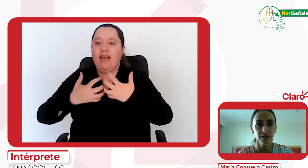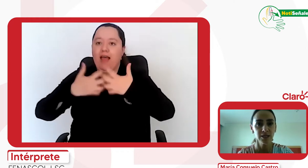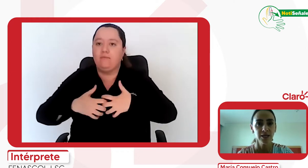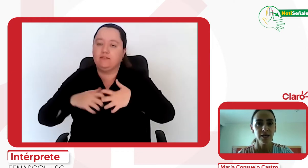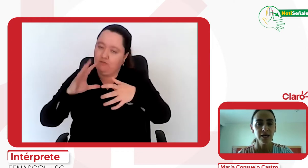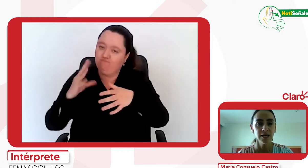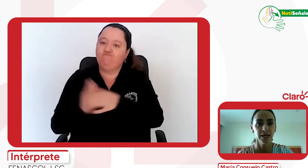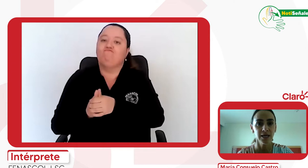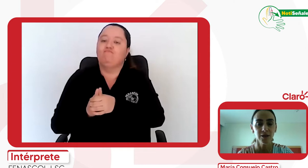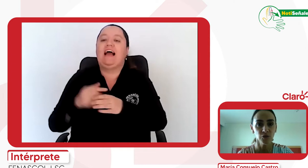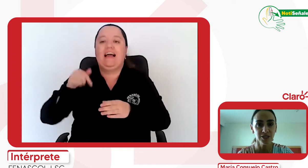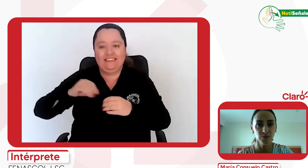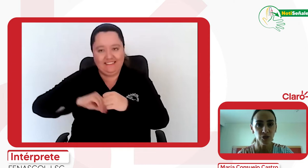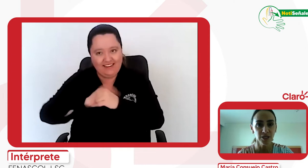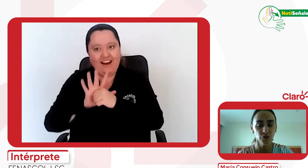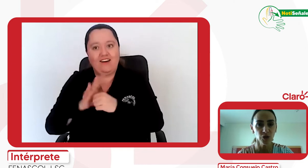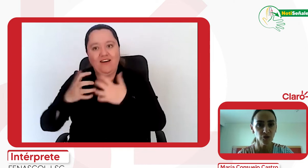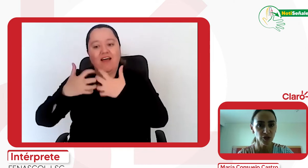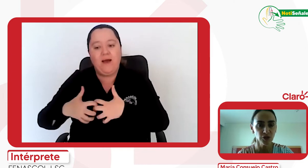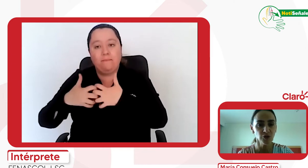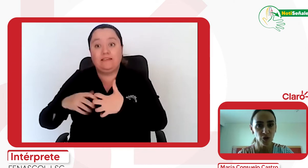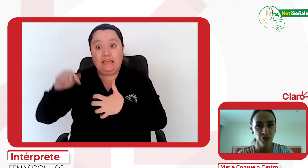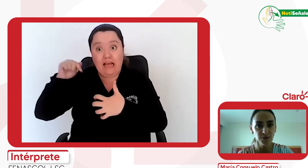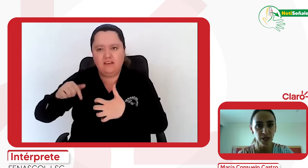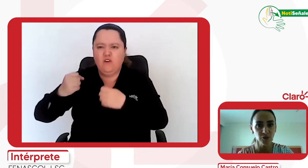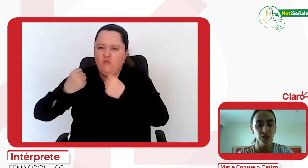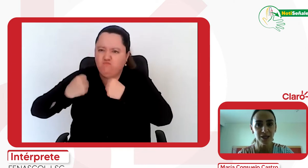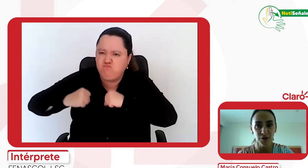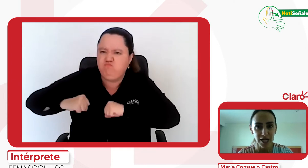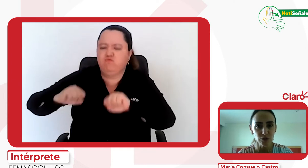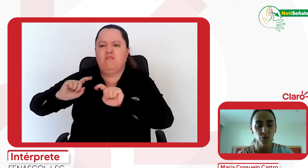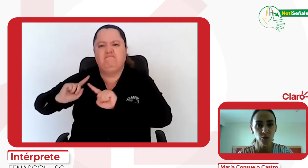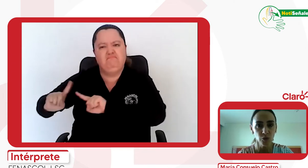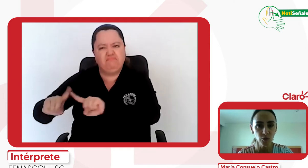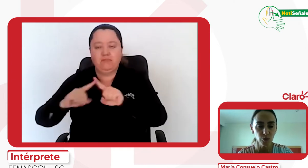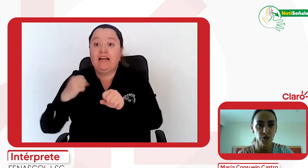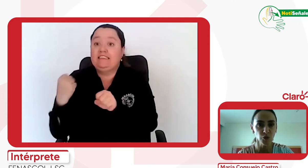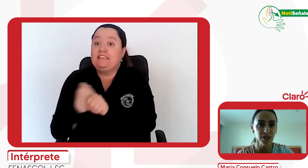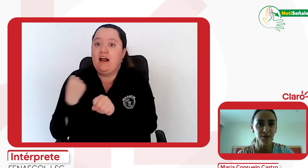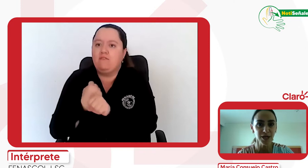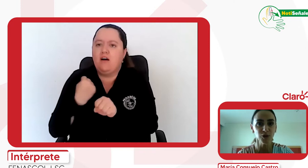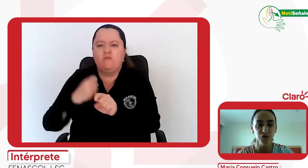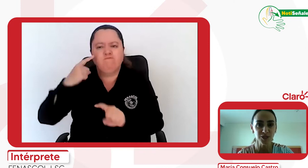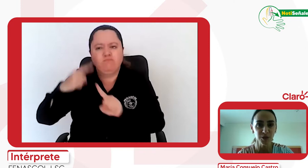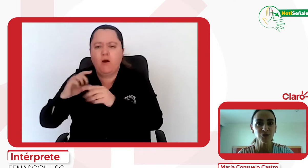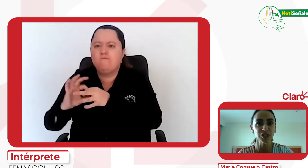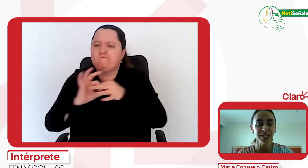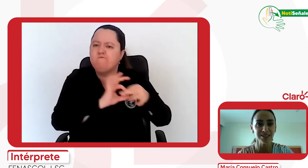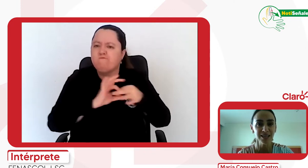en donde estamos haciendo esfuerzos en todos los aspectos y trabajando pues muy de la mano de los expertos y de las